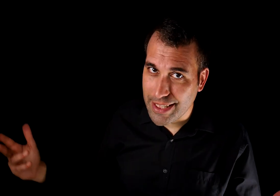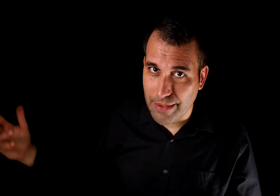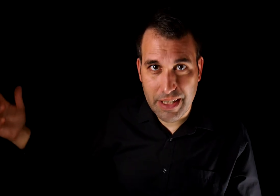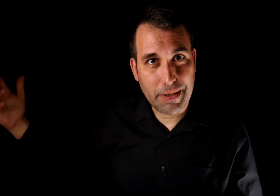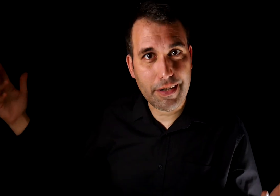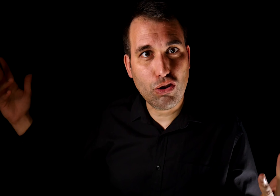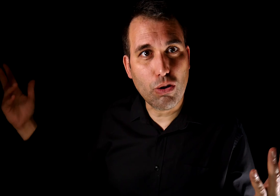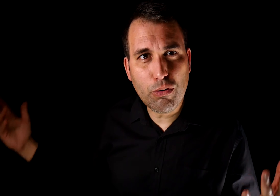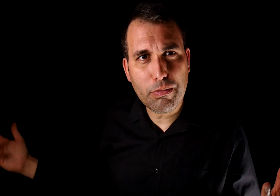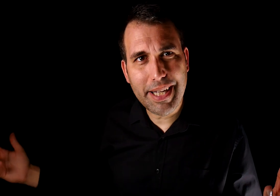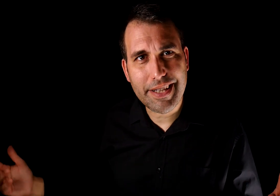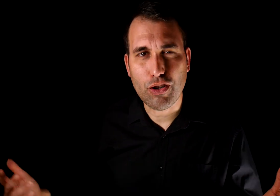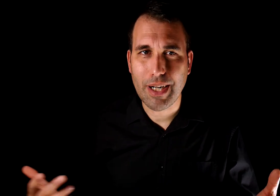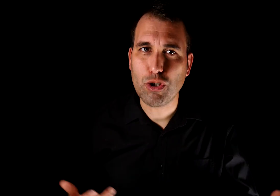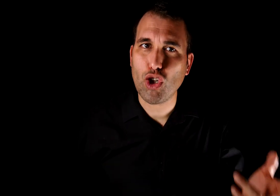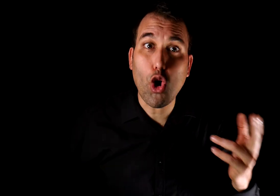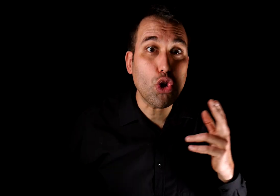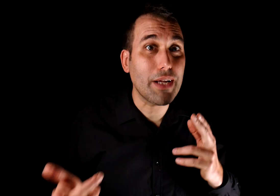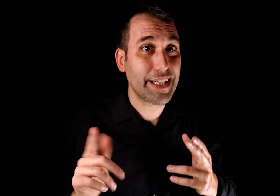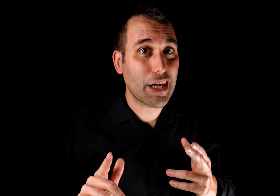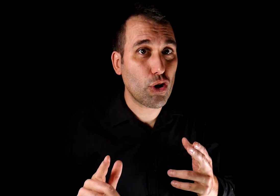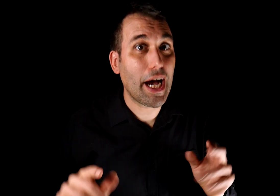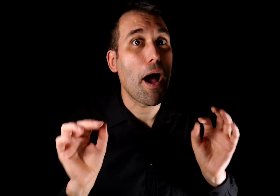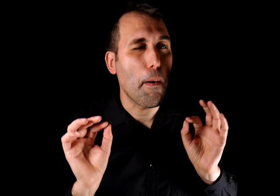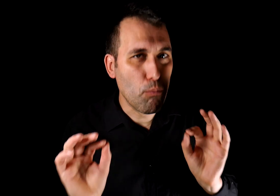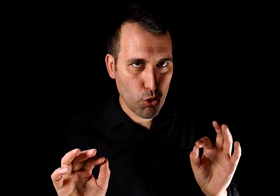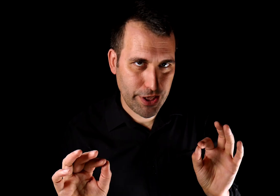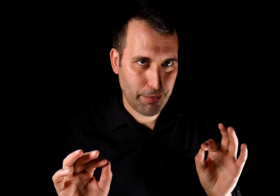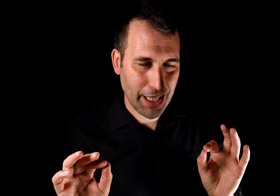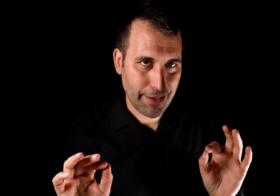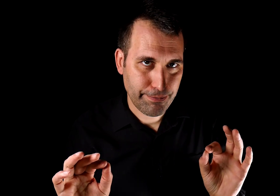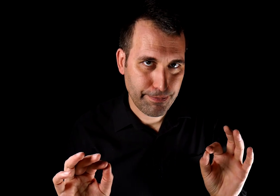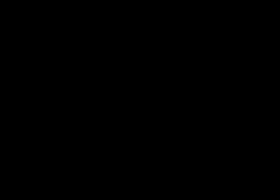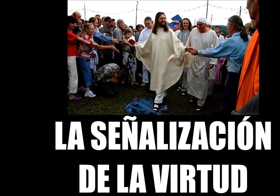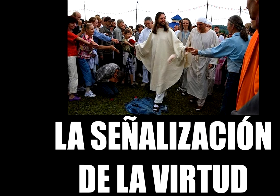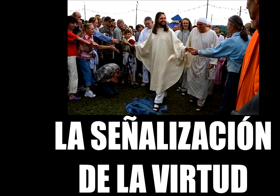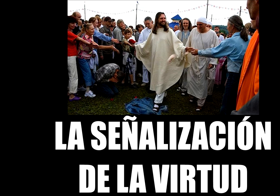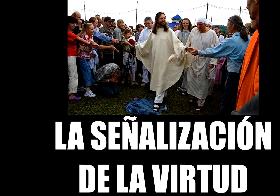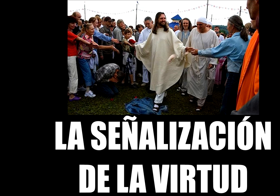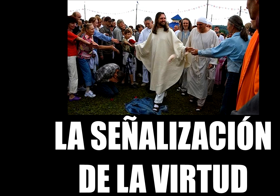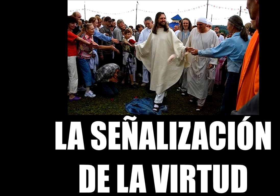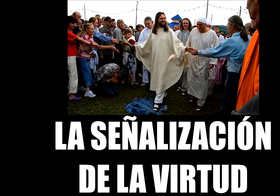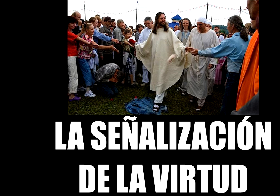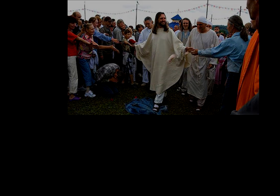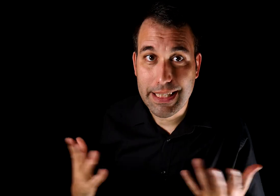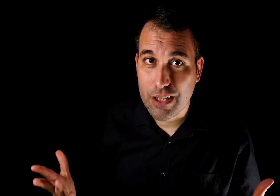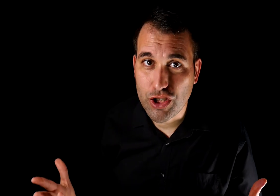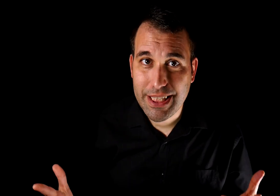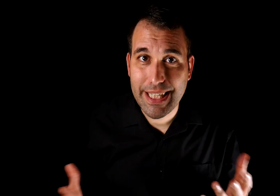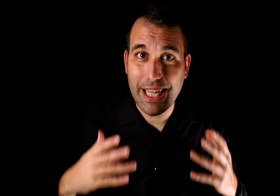de esta victimización comúnmente encontramos otra bandera roja muy similar. La señalización de la virtud. Esta consiste en que